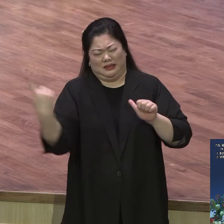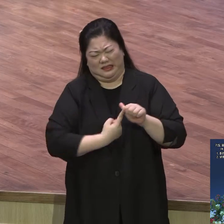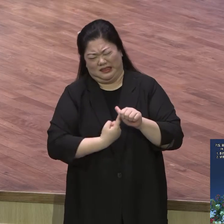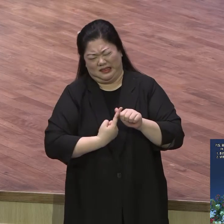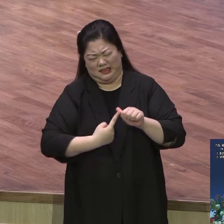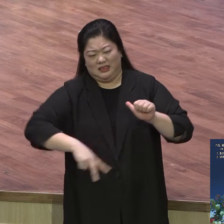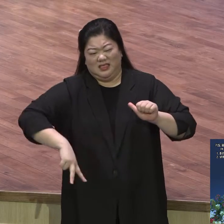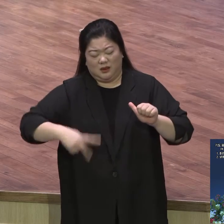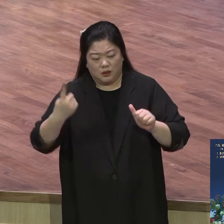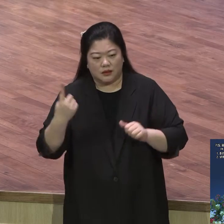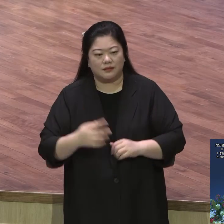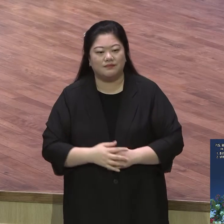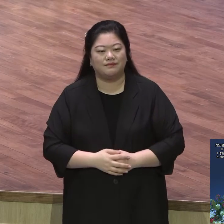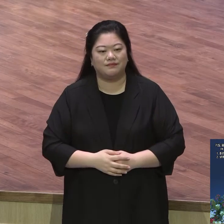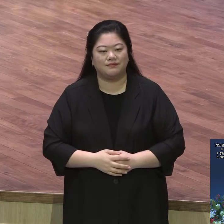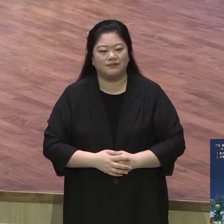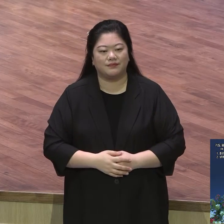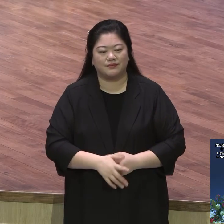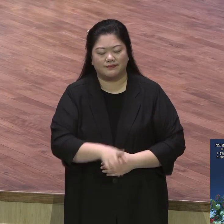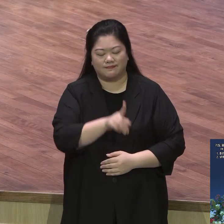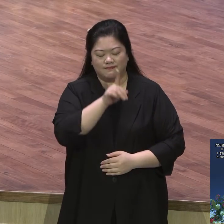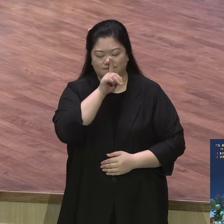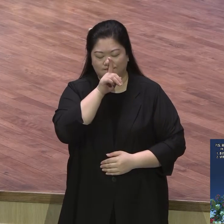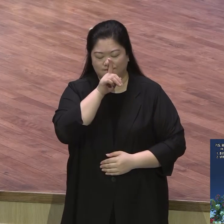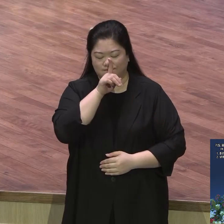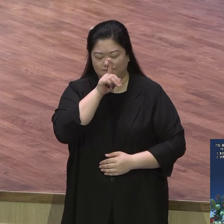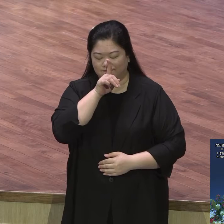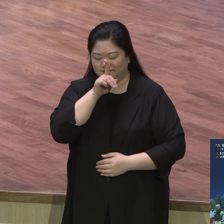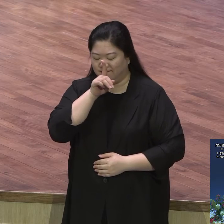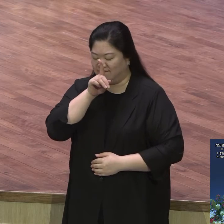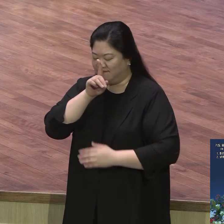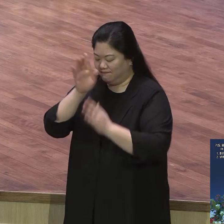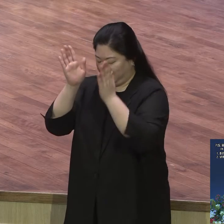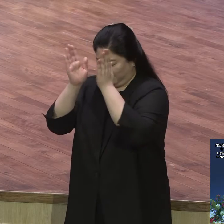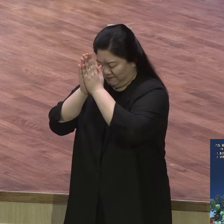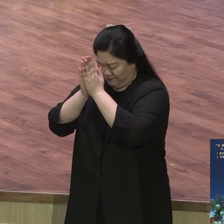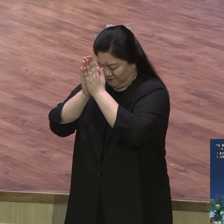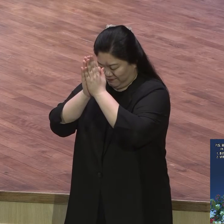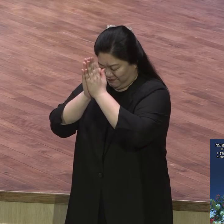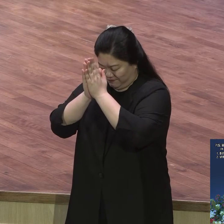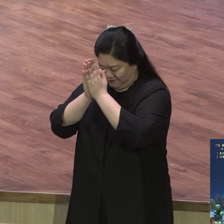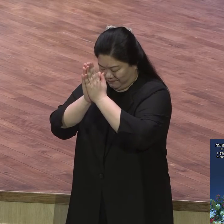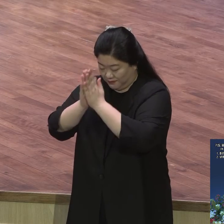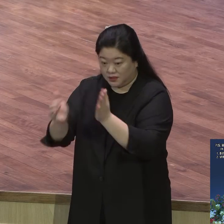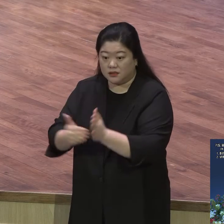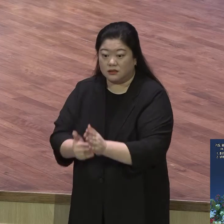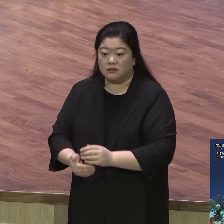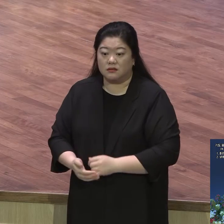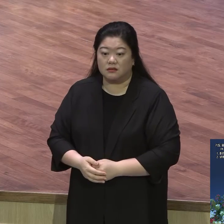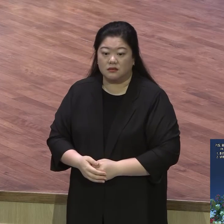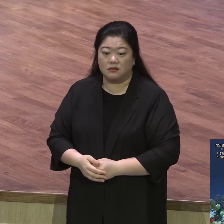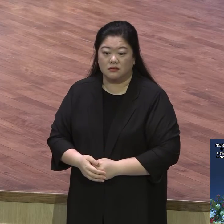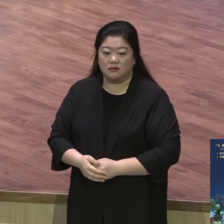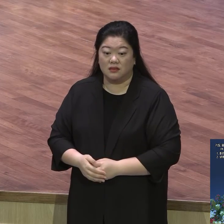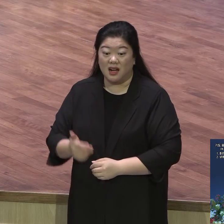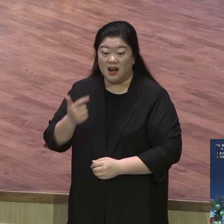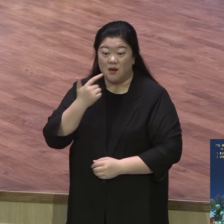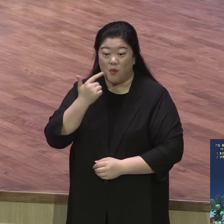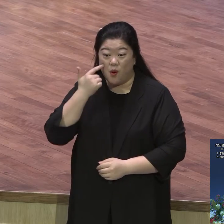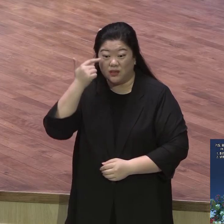기도를 끝냅니다 그게 교육자예요 무슨 교육자 성질 부리고 맥살 잡고 싸웁니까 그런 거 안 해요 무슨 원수 맺고